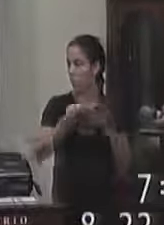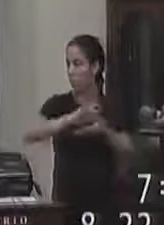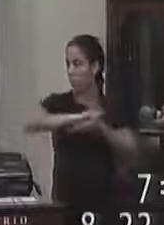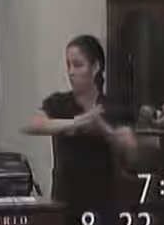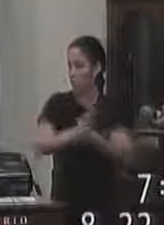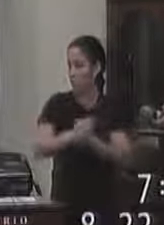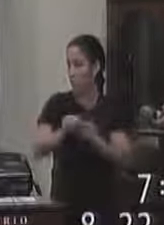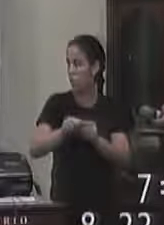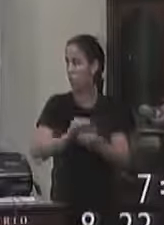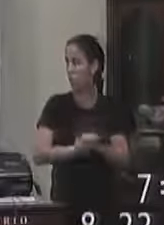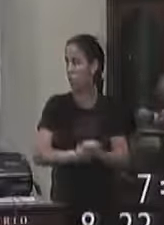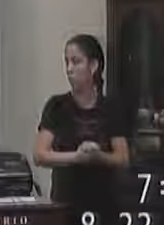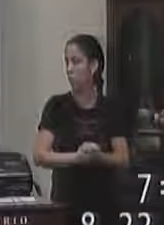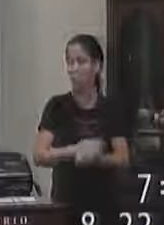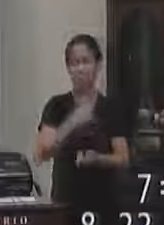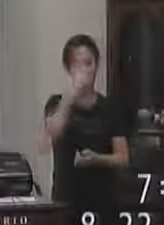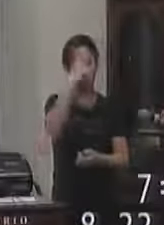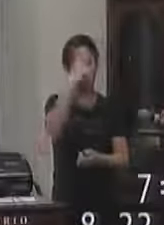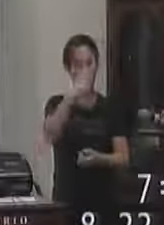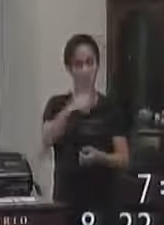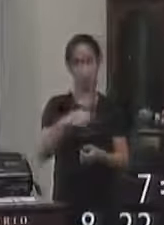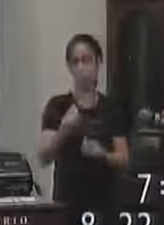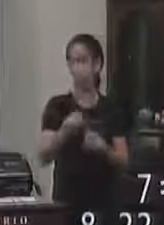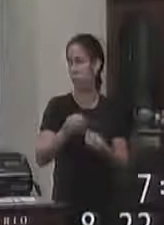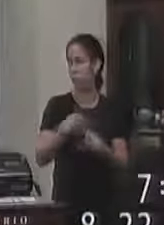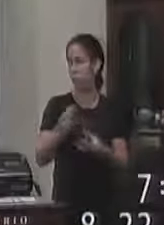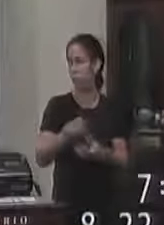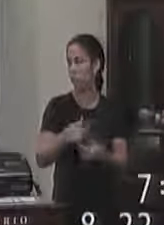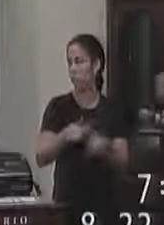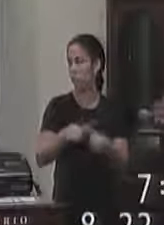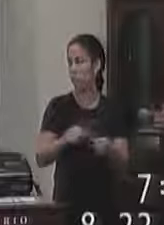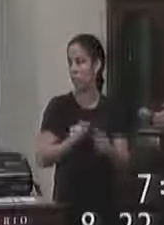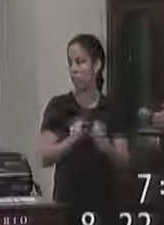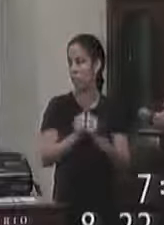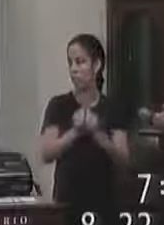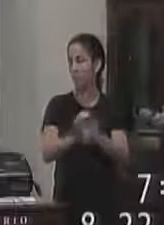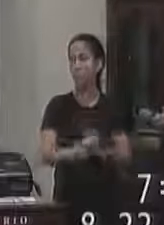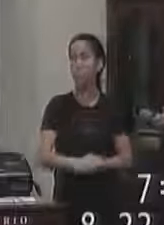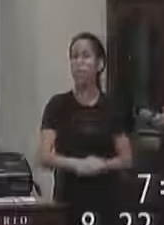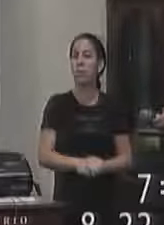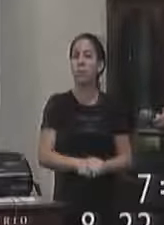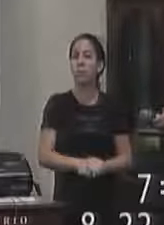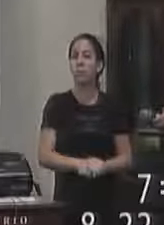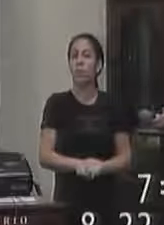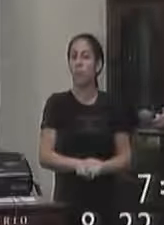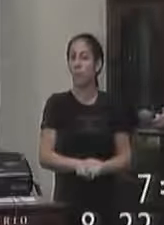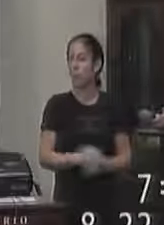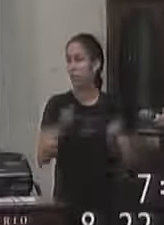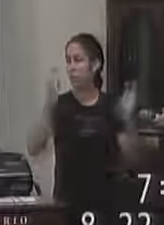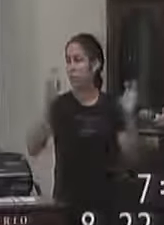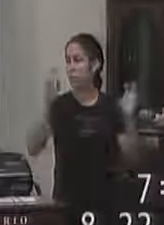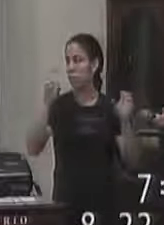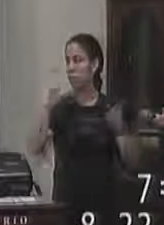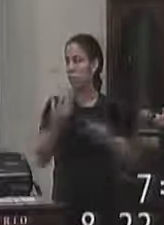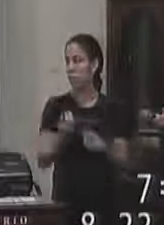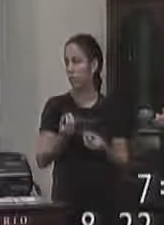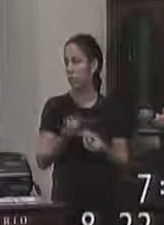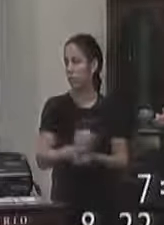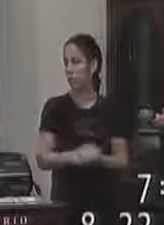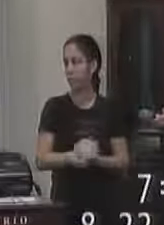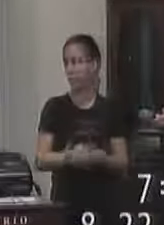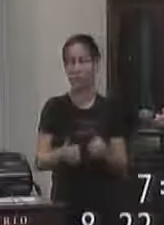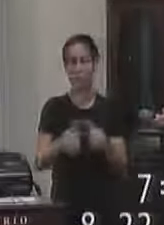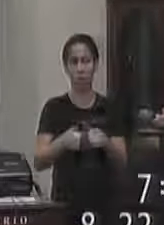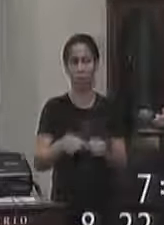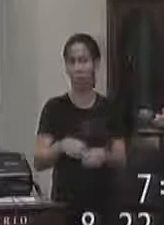ao combate à violência doméstica isso tudo estaria incluído na matéria de moral e cívica então fica